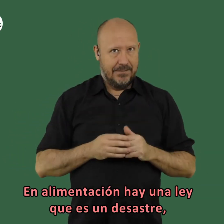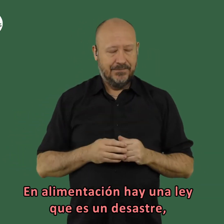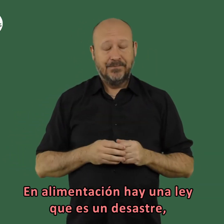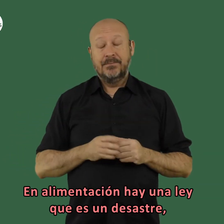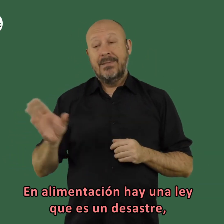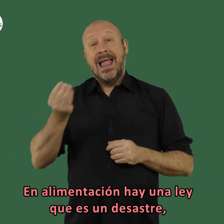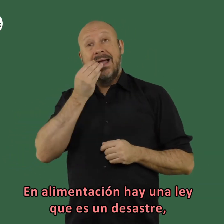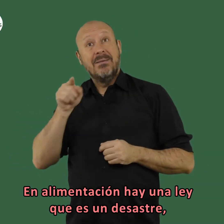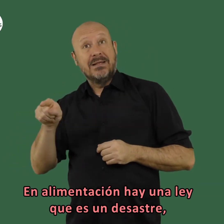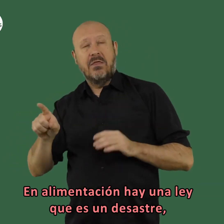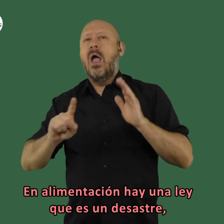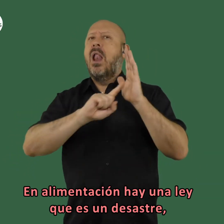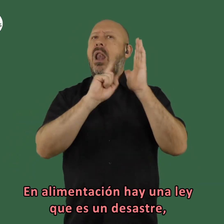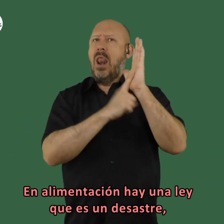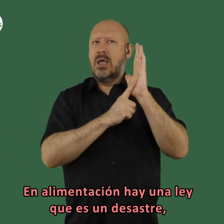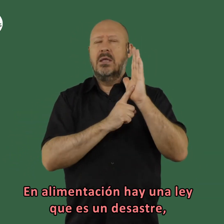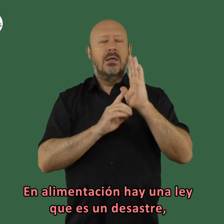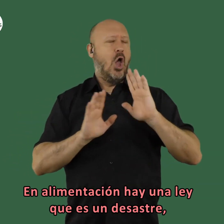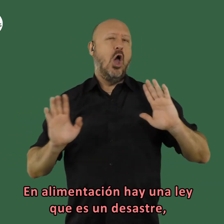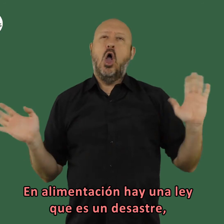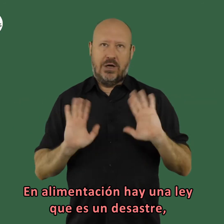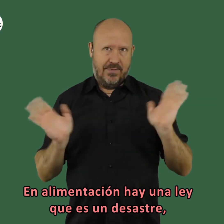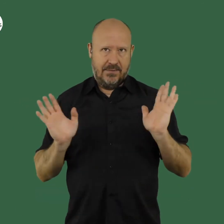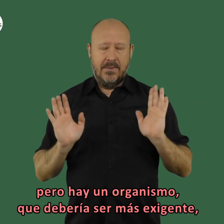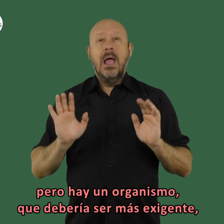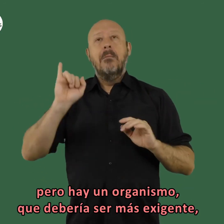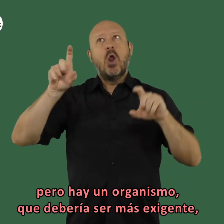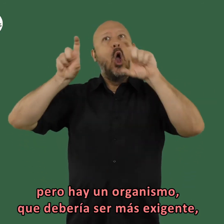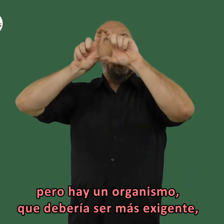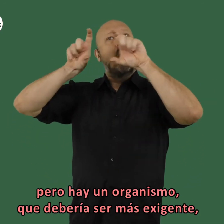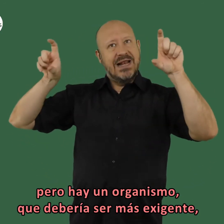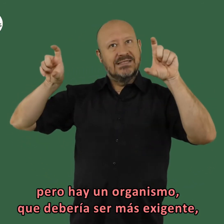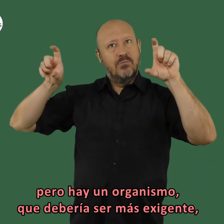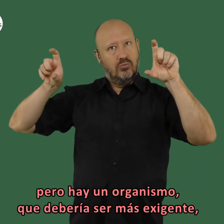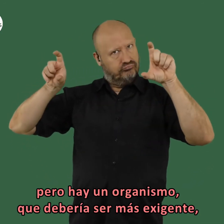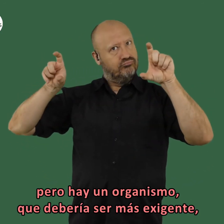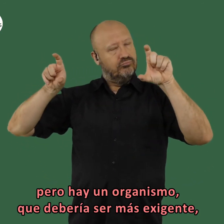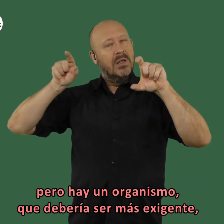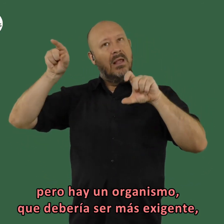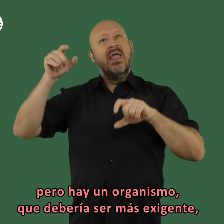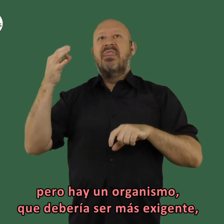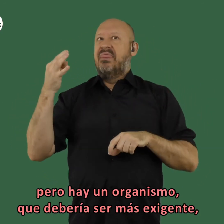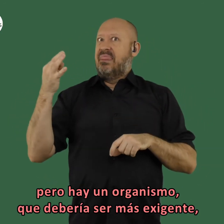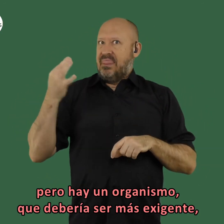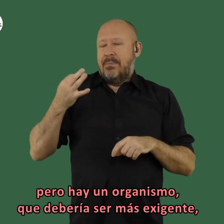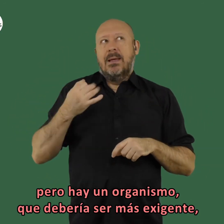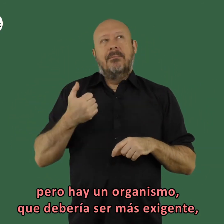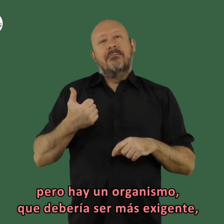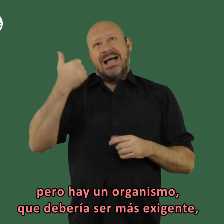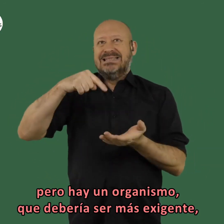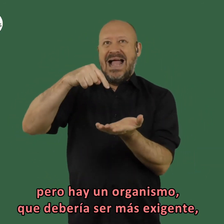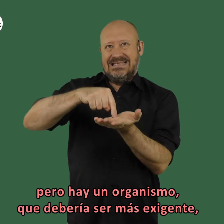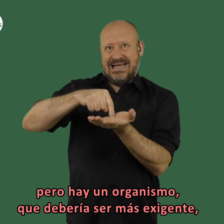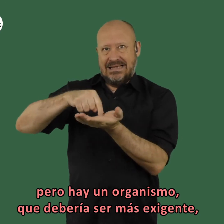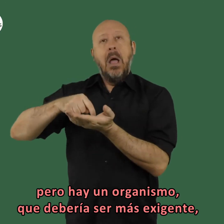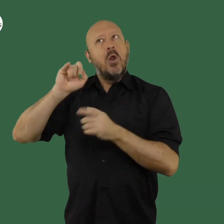en alimentación hay una ley que es un desastre pero hay un organismo que debería ser